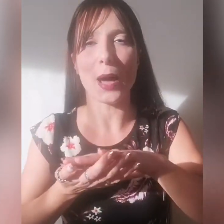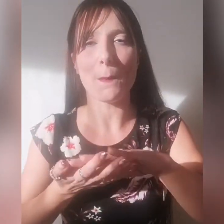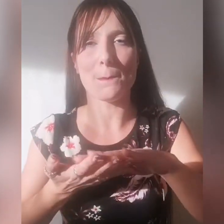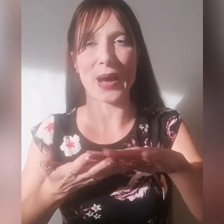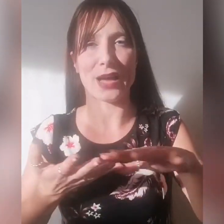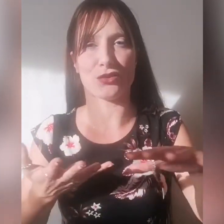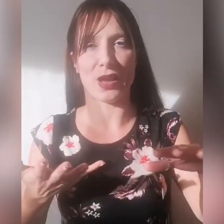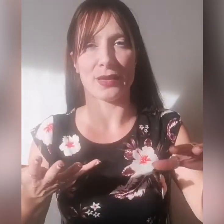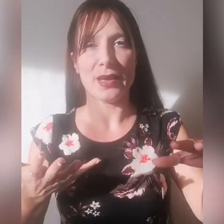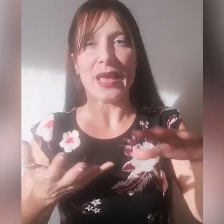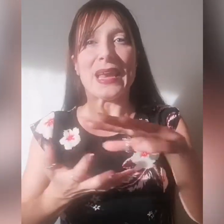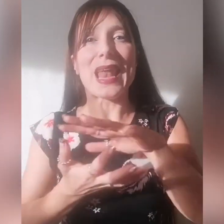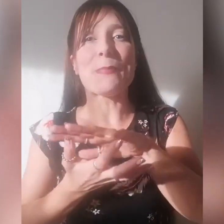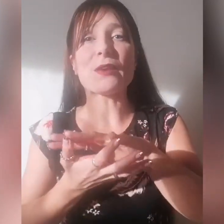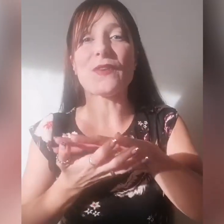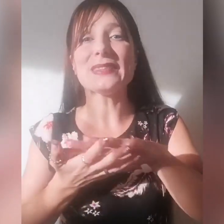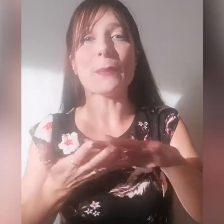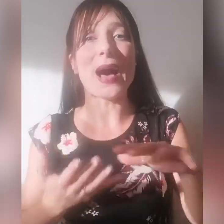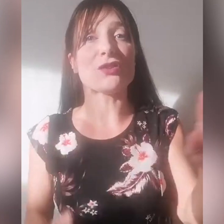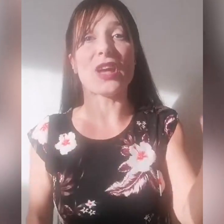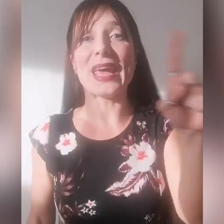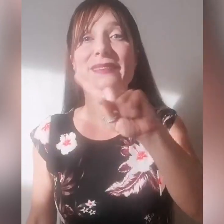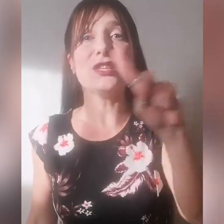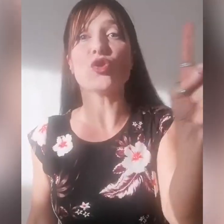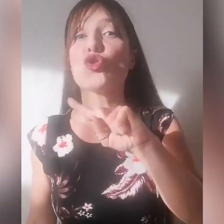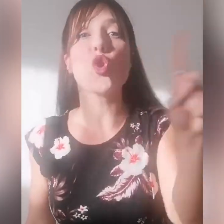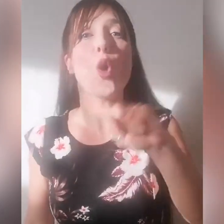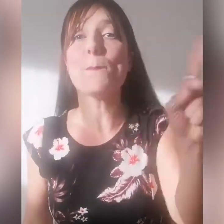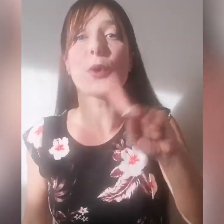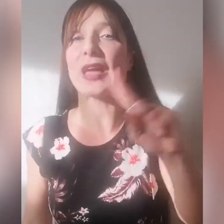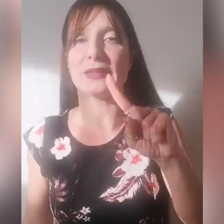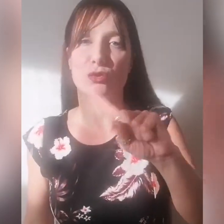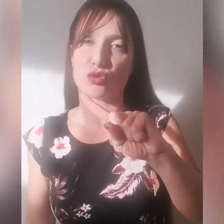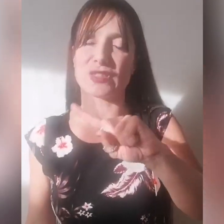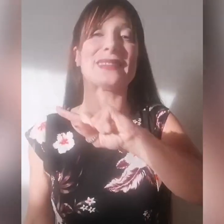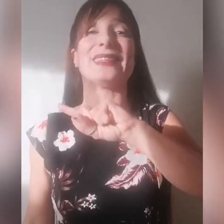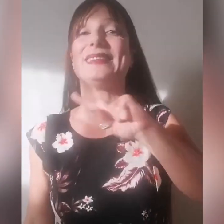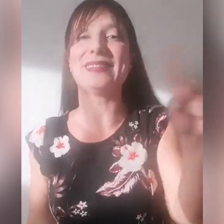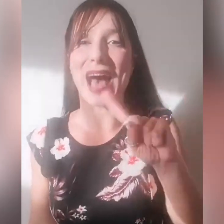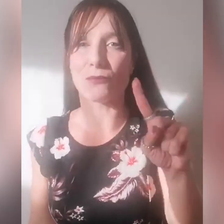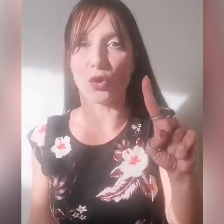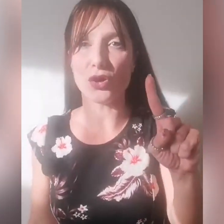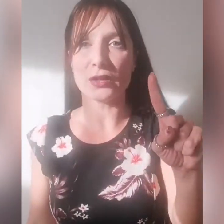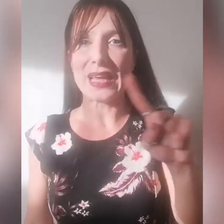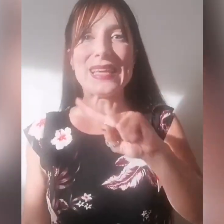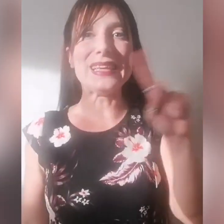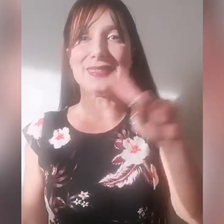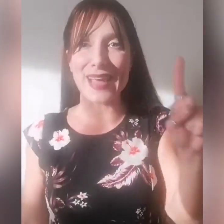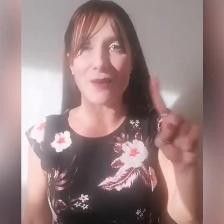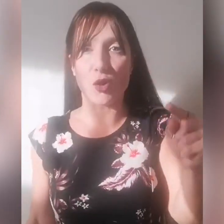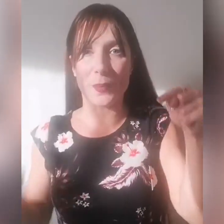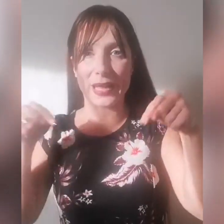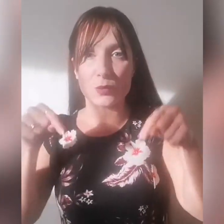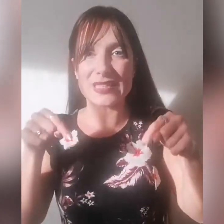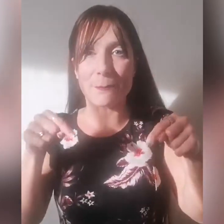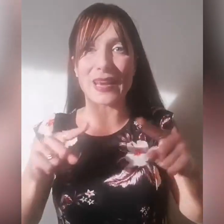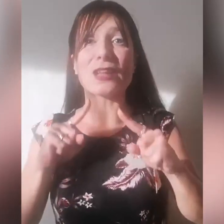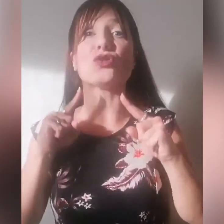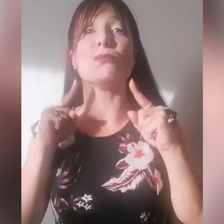pace, la perfetta pace e Dio non può, e Dio scusate, il diavolo, il diavolo perché qui stiamo parlando di